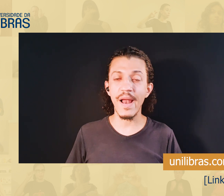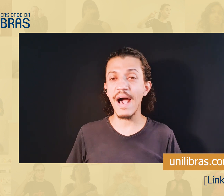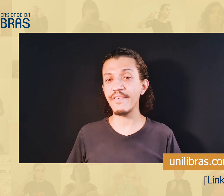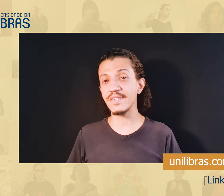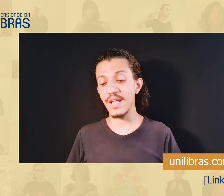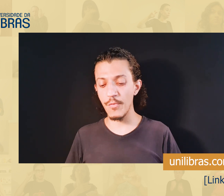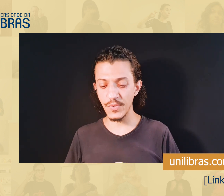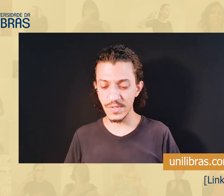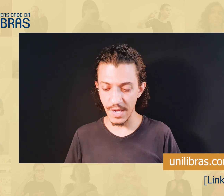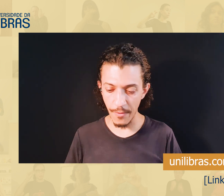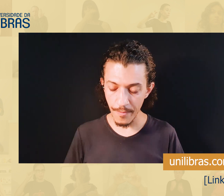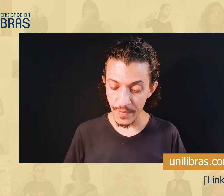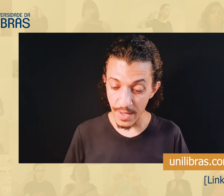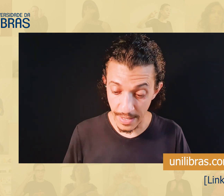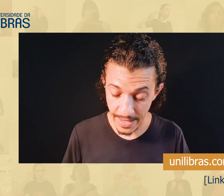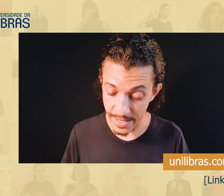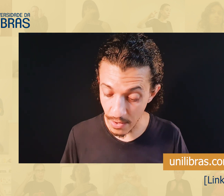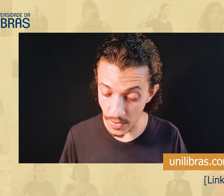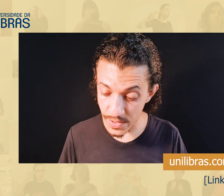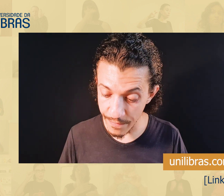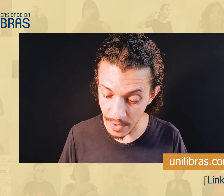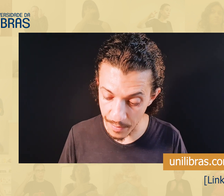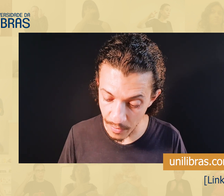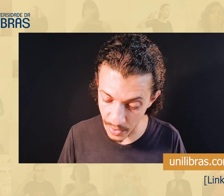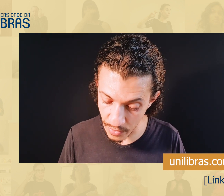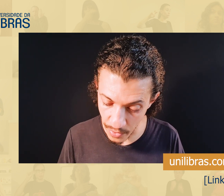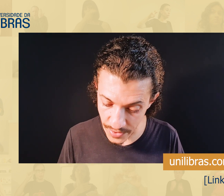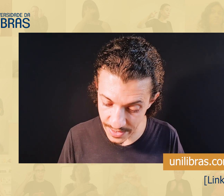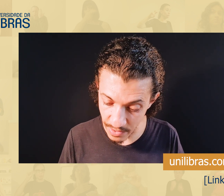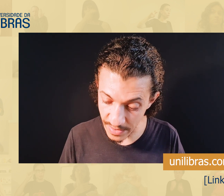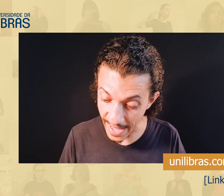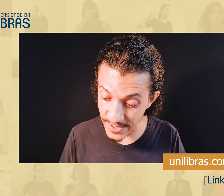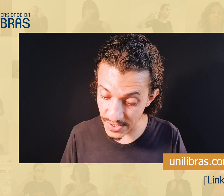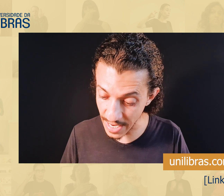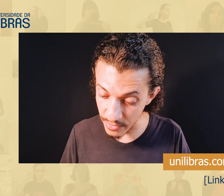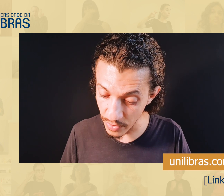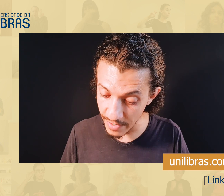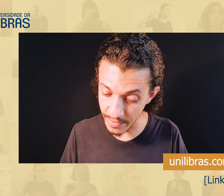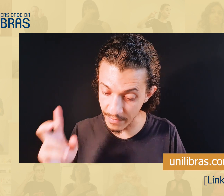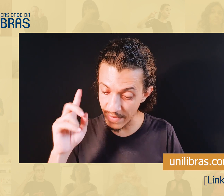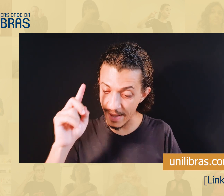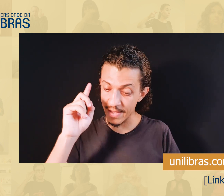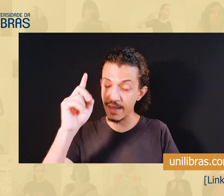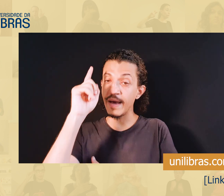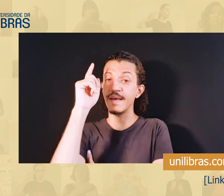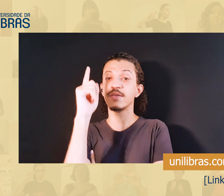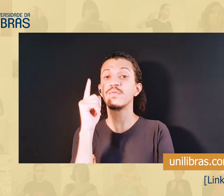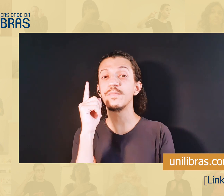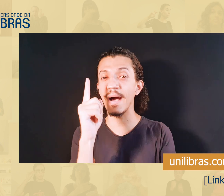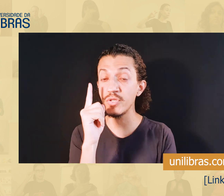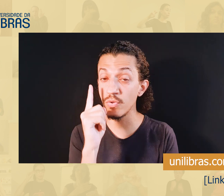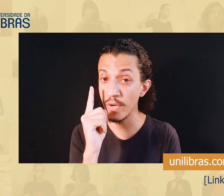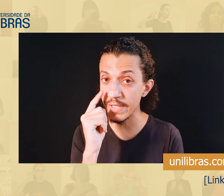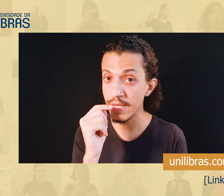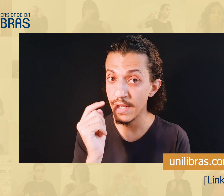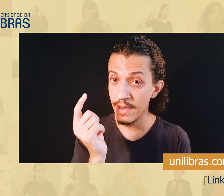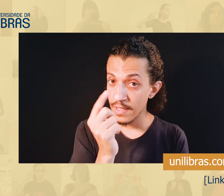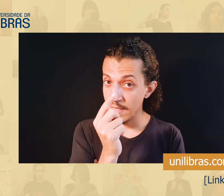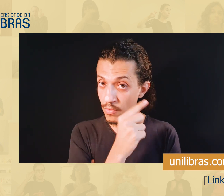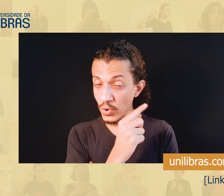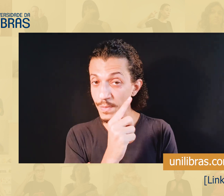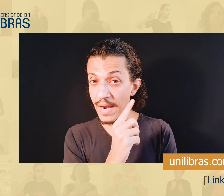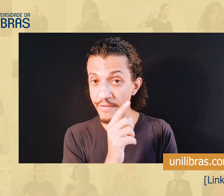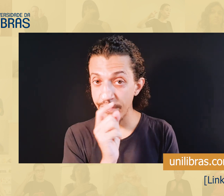palavra por palavra, sinal por sinal. E aqui aconteceu um fenômeno muito curioso que não está registrado no livro, que eu falei aqui, que é a questão dos bastidores.